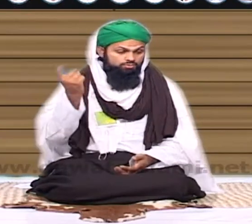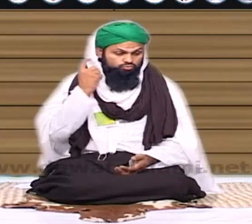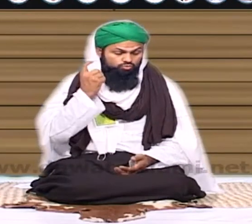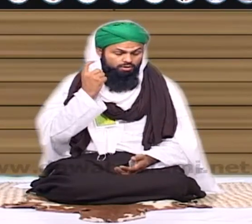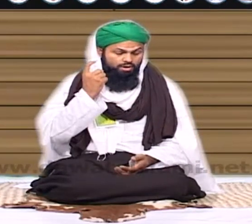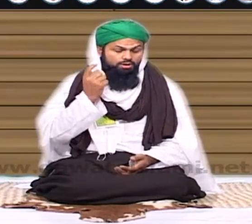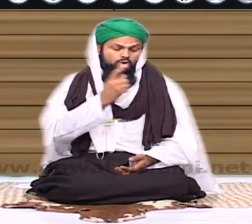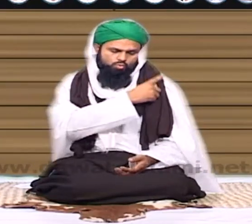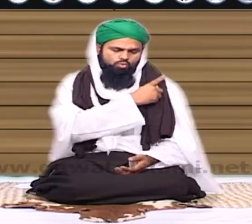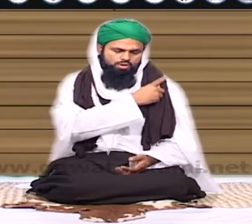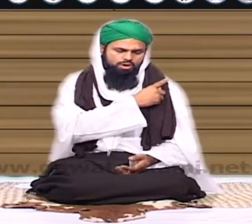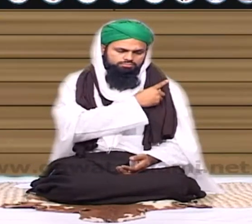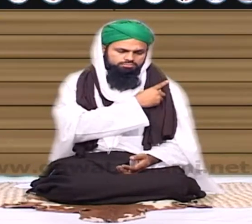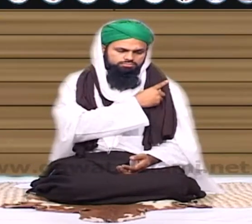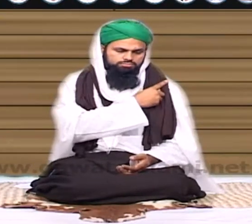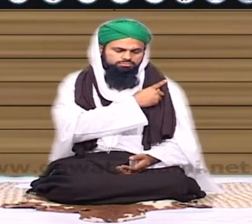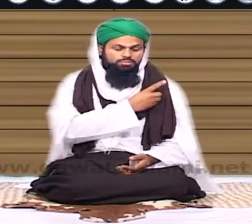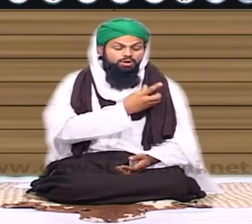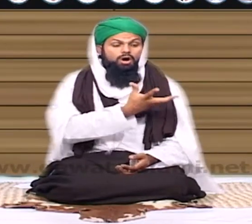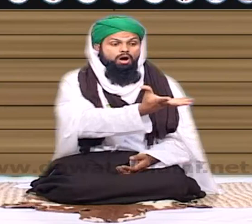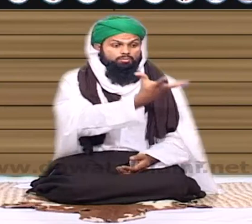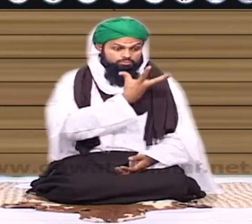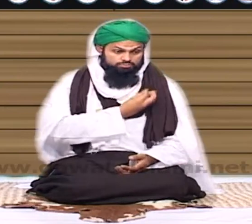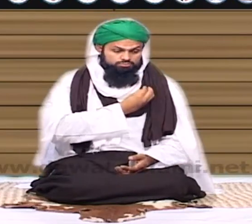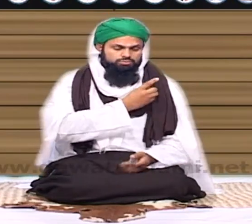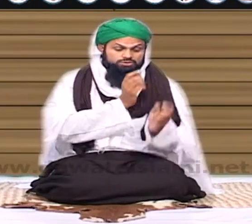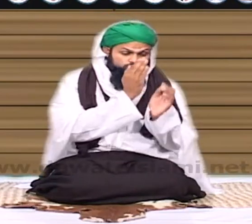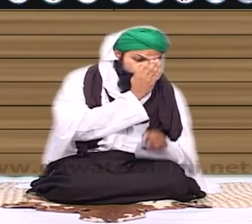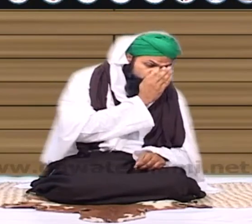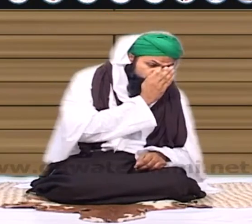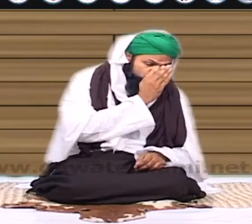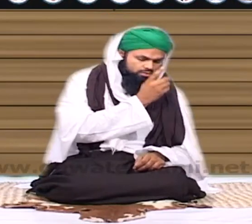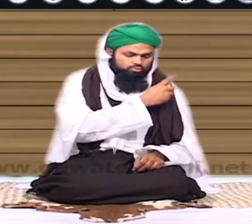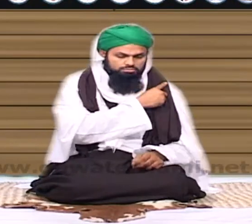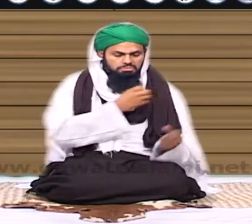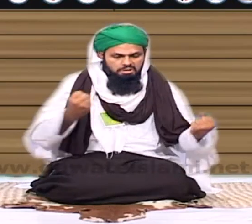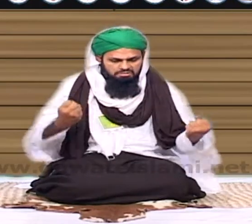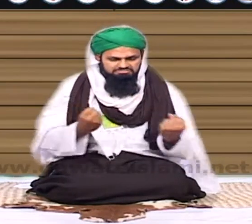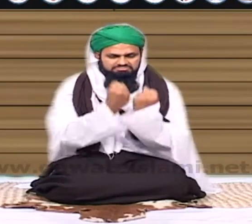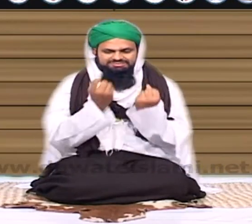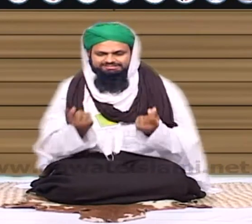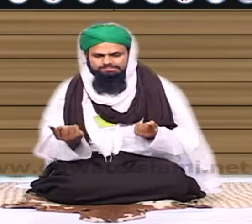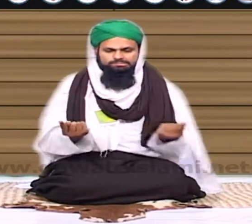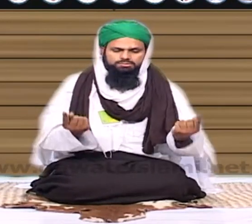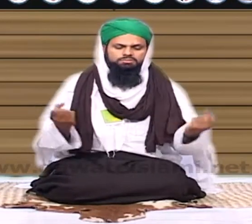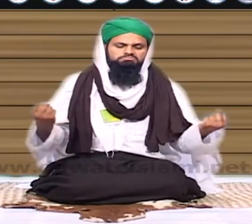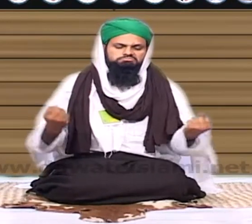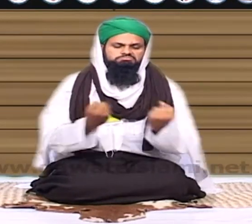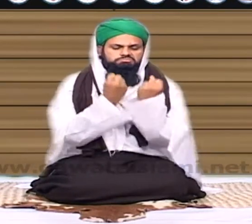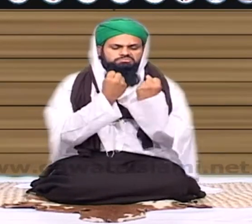سننے کے گناہ گار بھی ہوئے اور ساتھ ساتھ پہنچانے کے گناہ گار بھی ہو اور یہ پہنچانا چگلی ہے پھر دونوں میں لڑائی چھنگے اور بدقسمتی سے